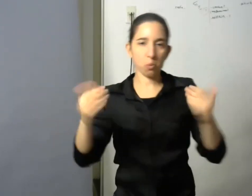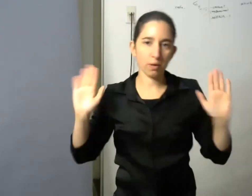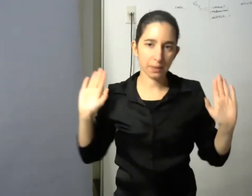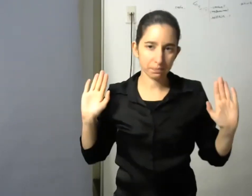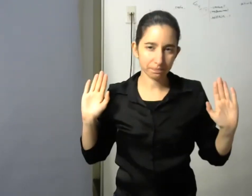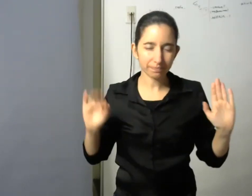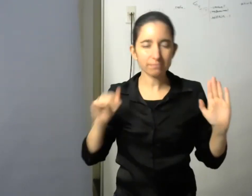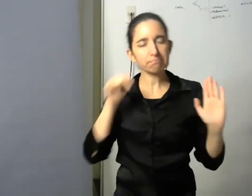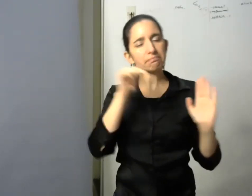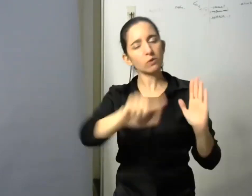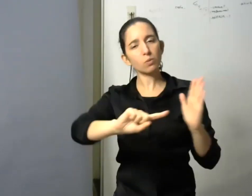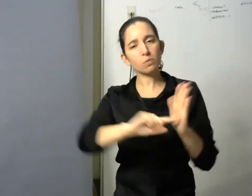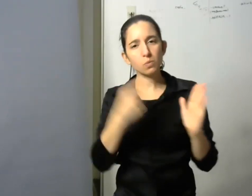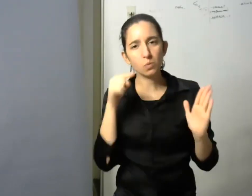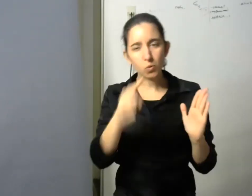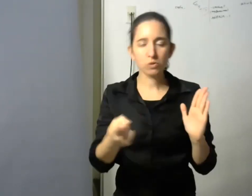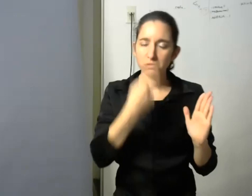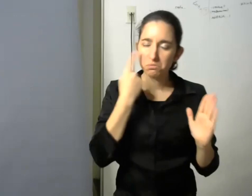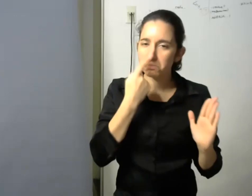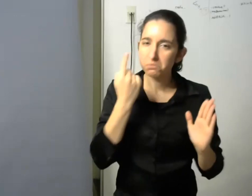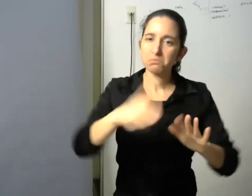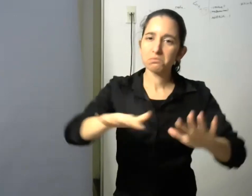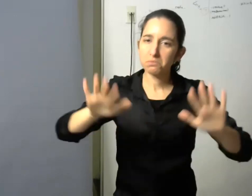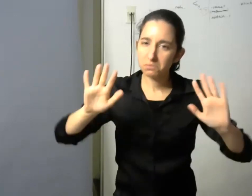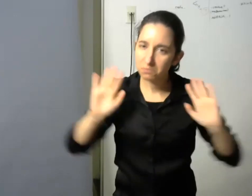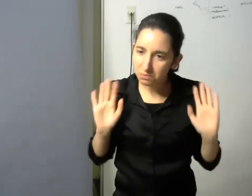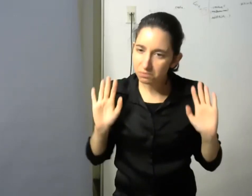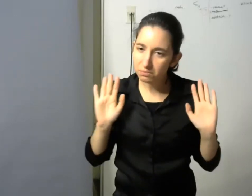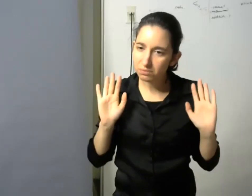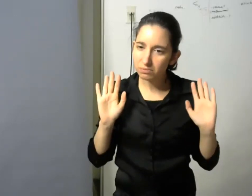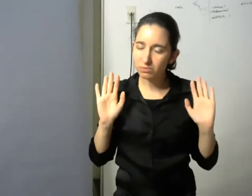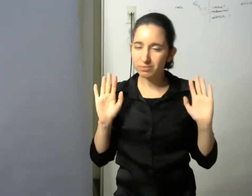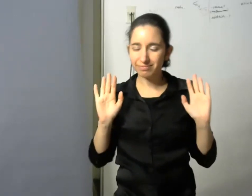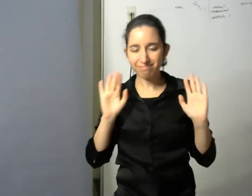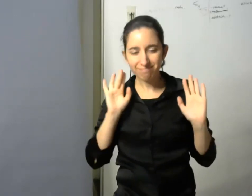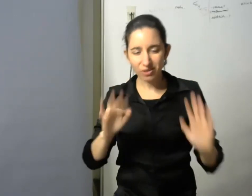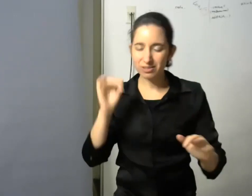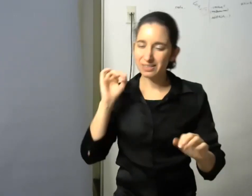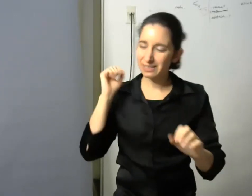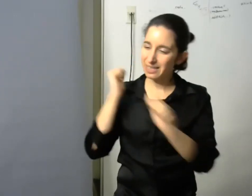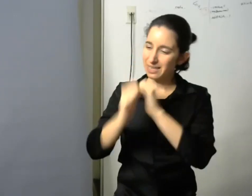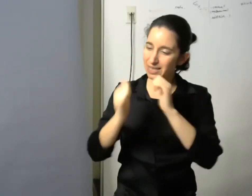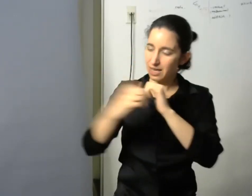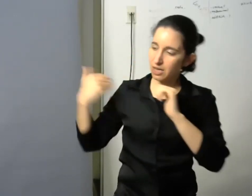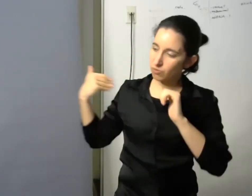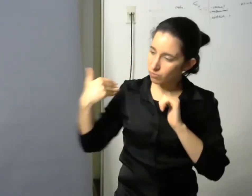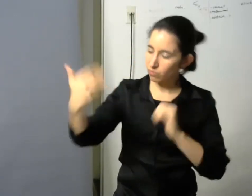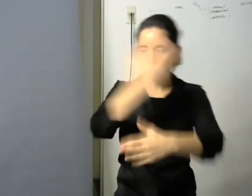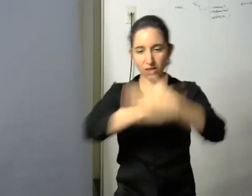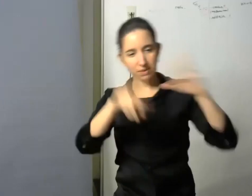realmente un campo interesante para poder pensar en perspectiva histórica la cuestión de la discapacidad me parece que